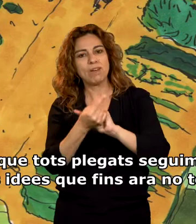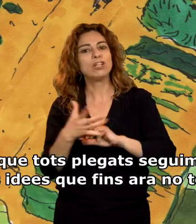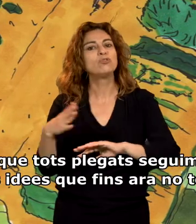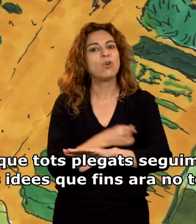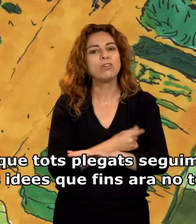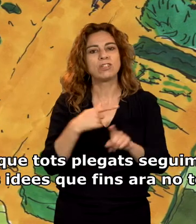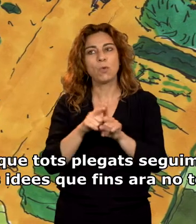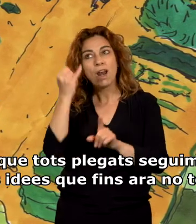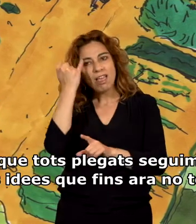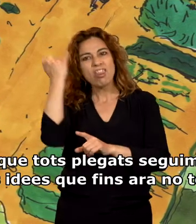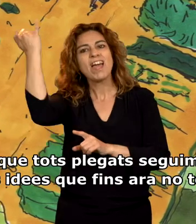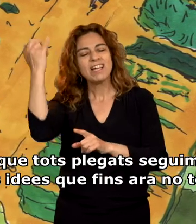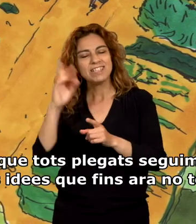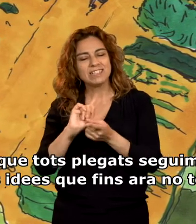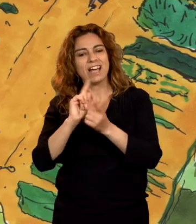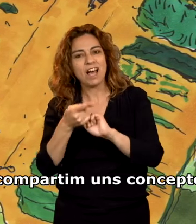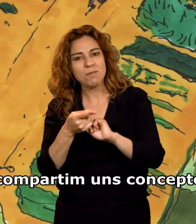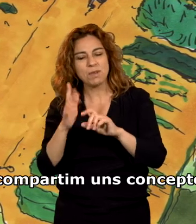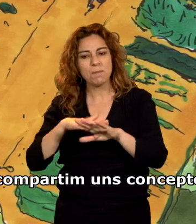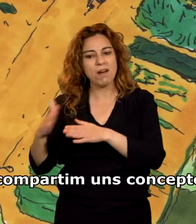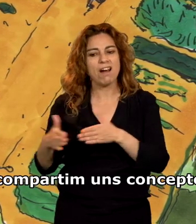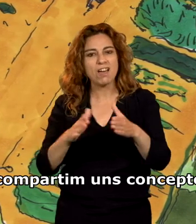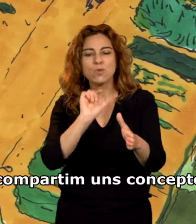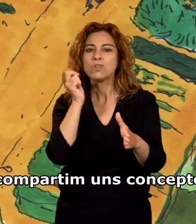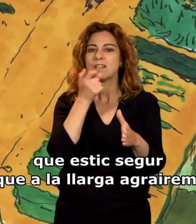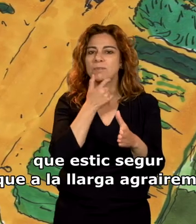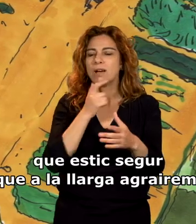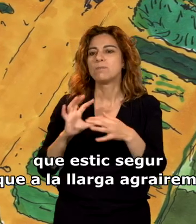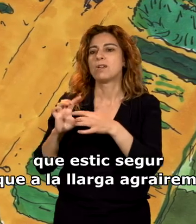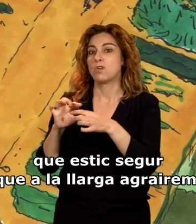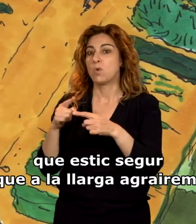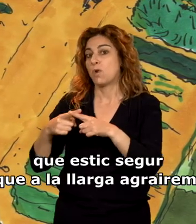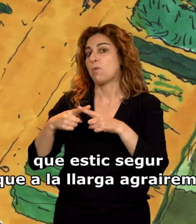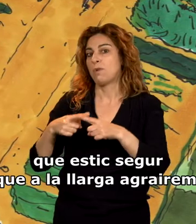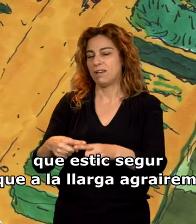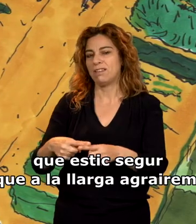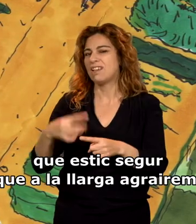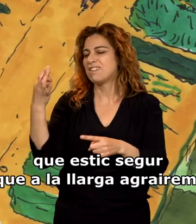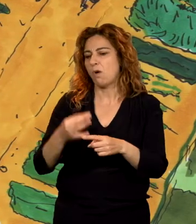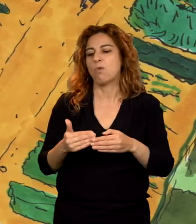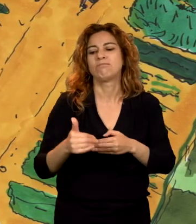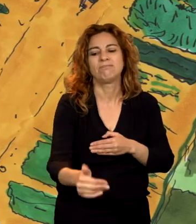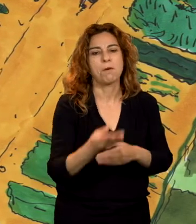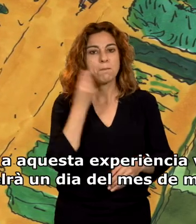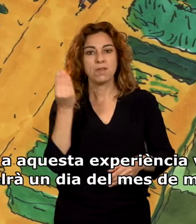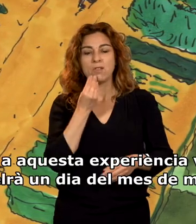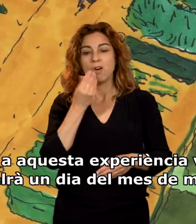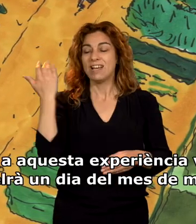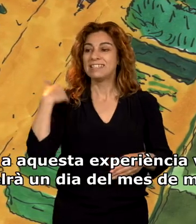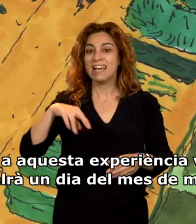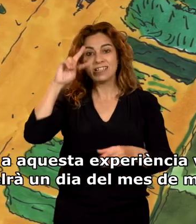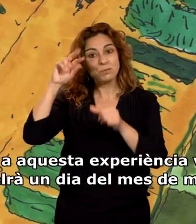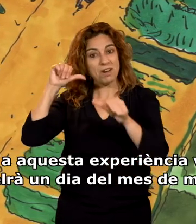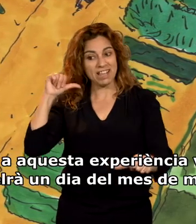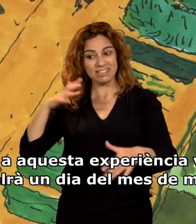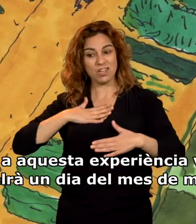plegats seguim unes idees que fins ara no tenim i compartim uns conceptes que estic segur que a la llarga agrairem. Poso fi